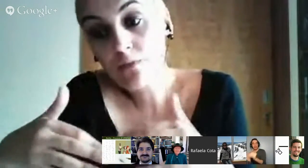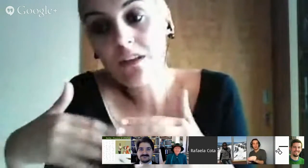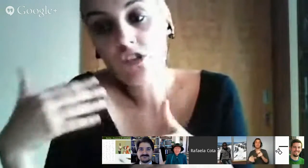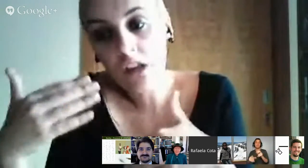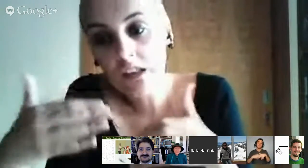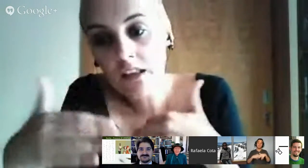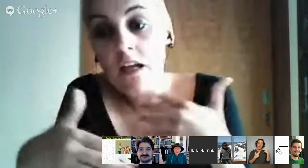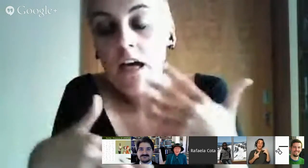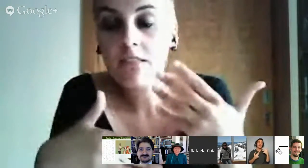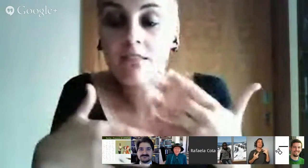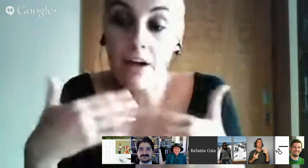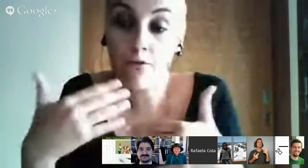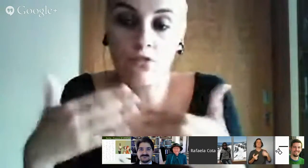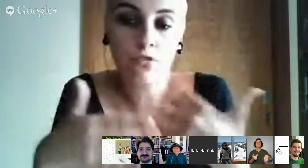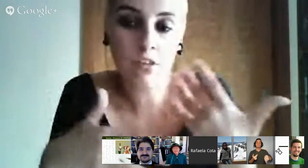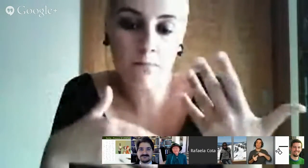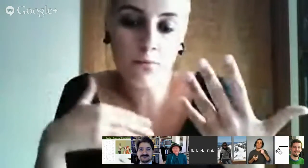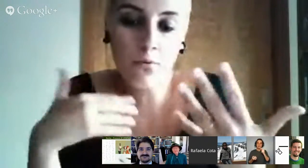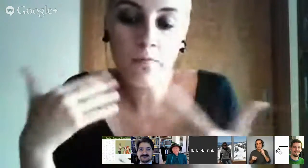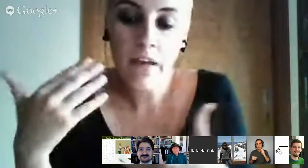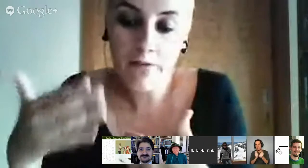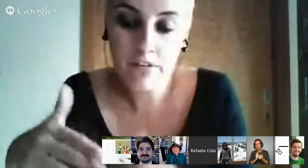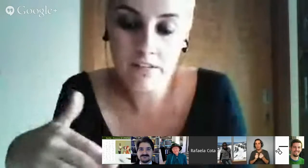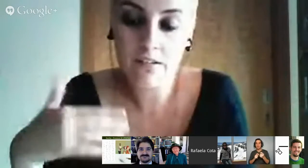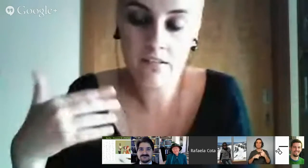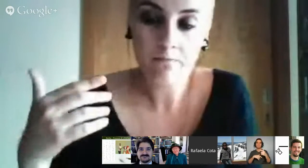e portanto a escrita leva o seu tempo a fazer-se